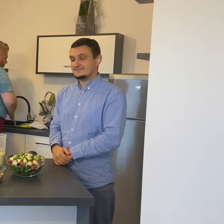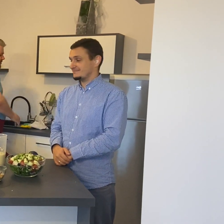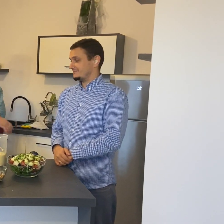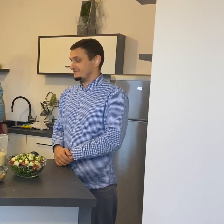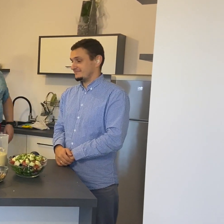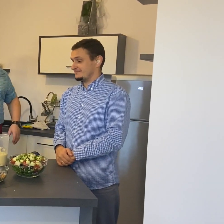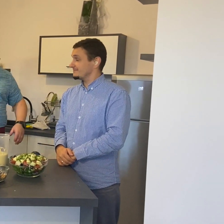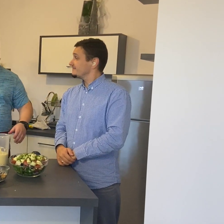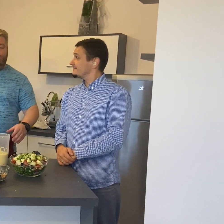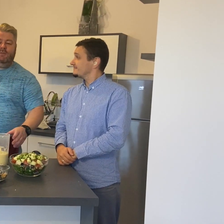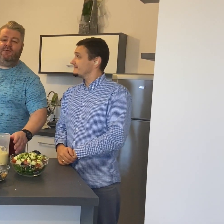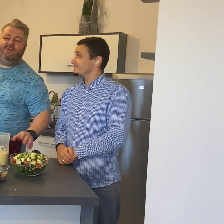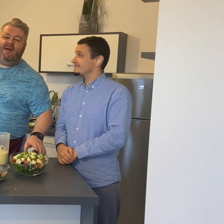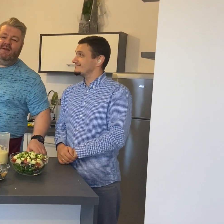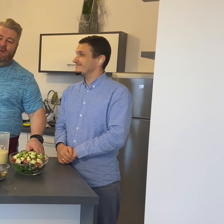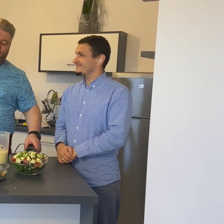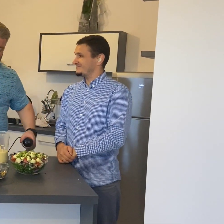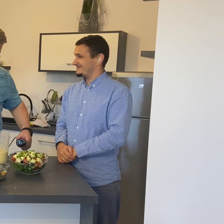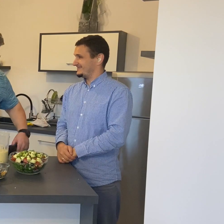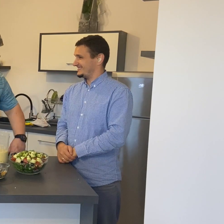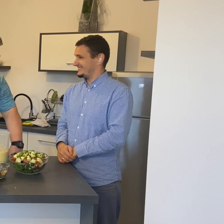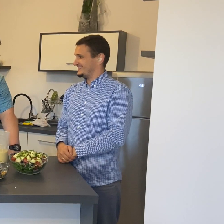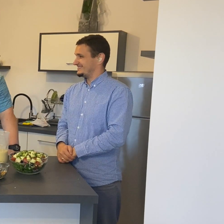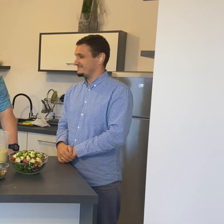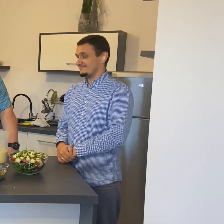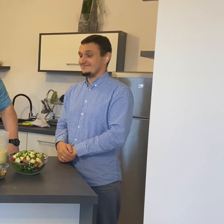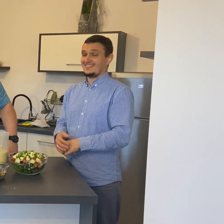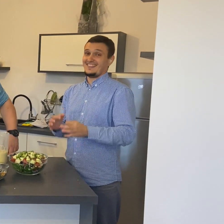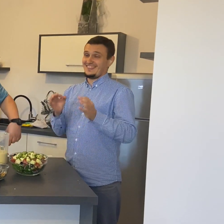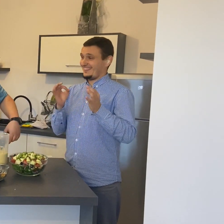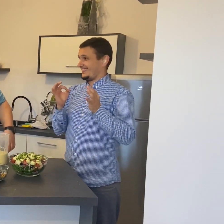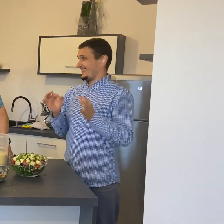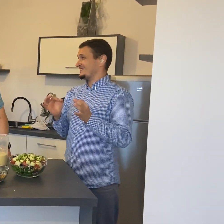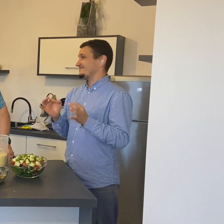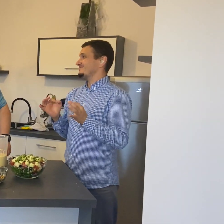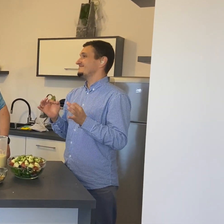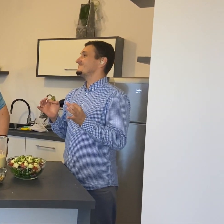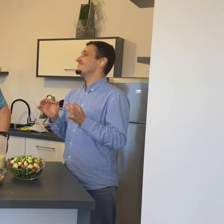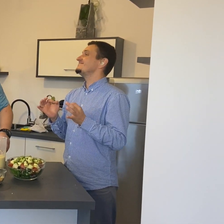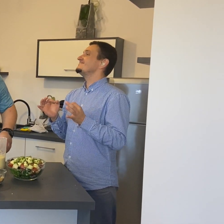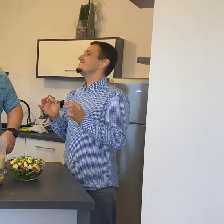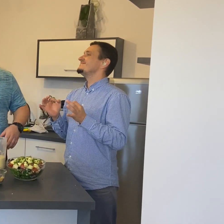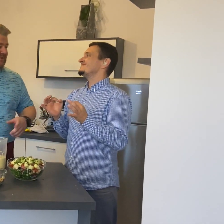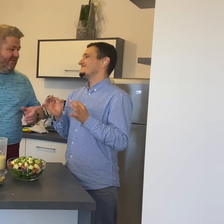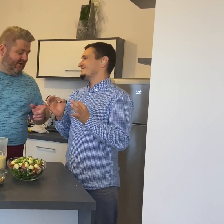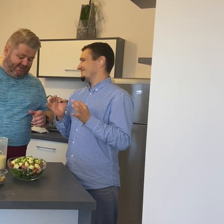Nie pozostaje mi nic innego jak tylko cały przygotowany dressing